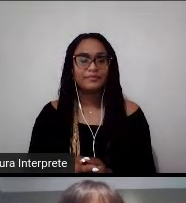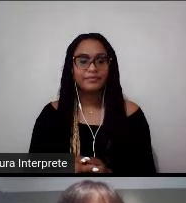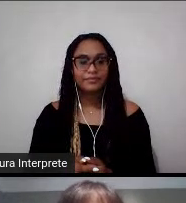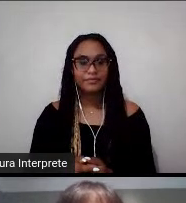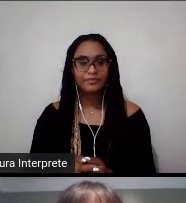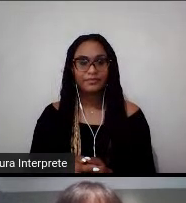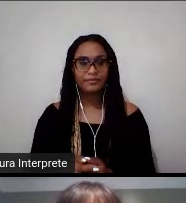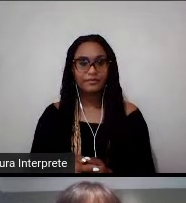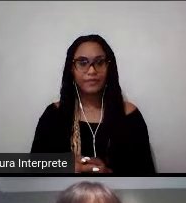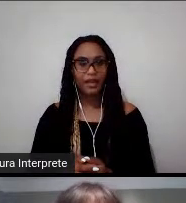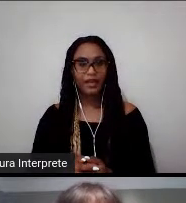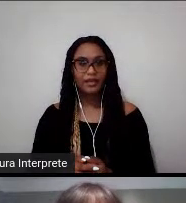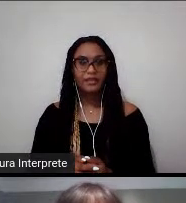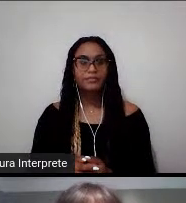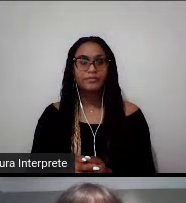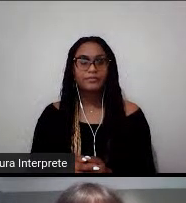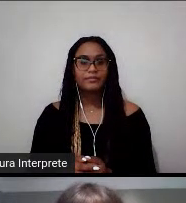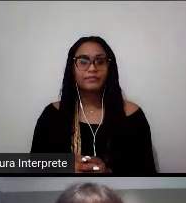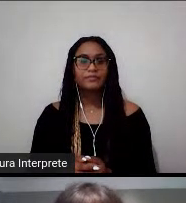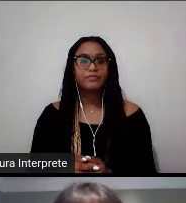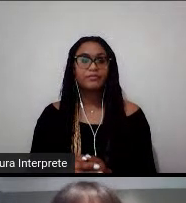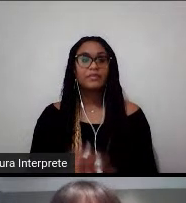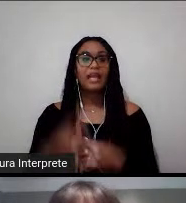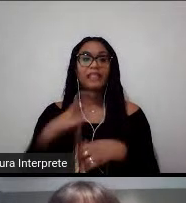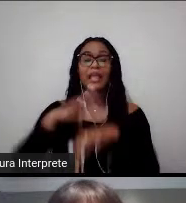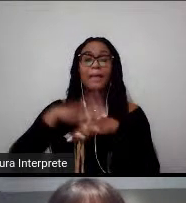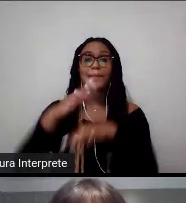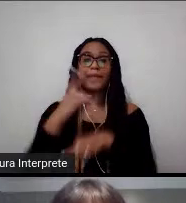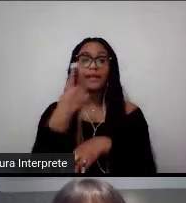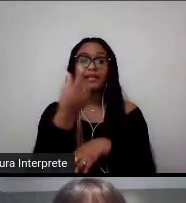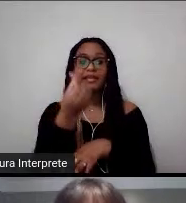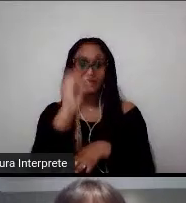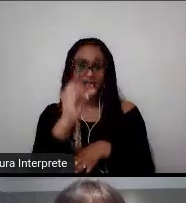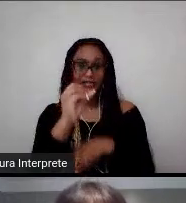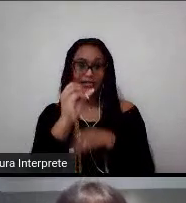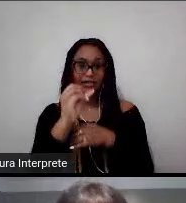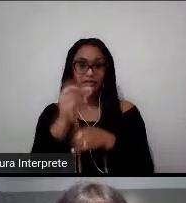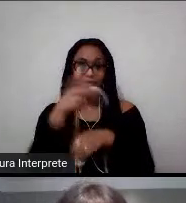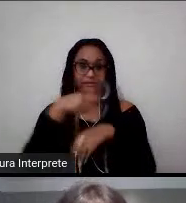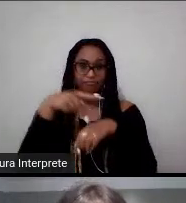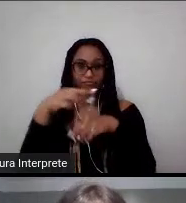Disponível em mais de 160 países... Pode passar um pouquinho, por favor?